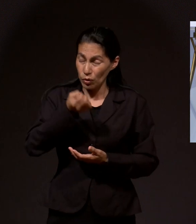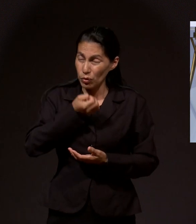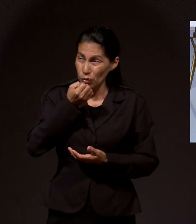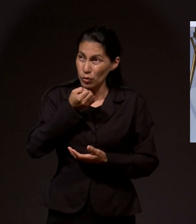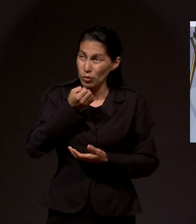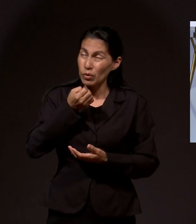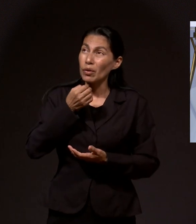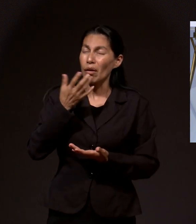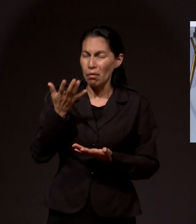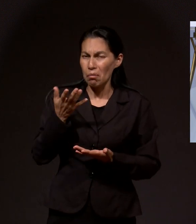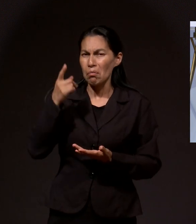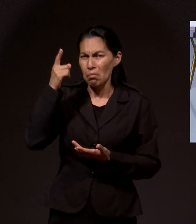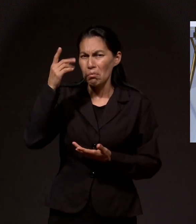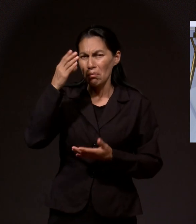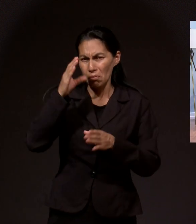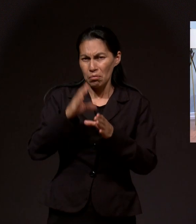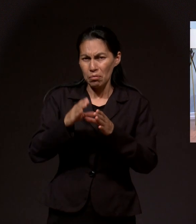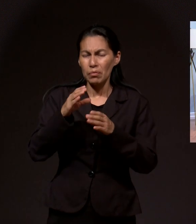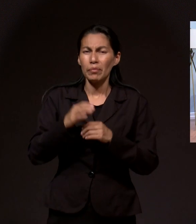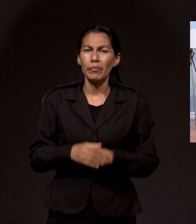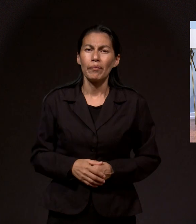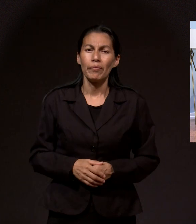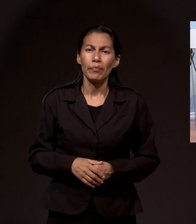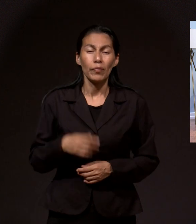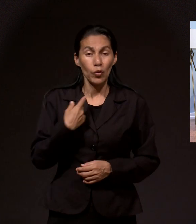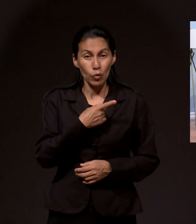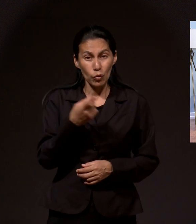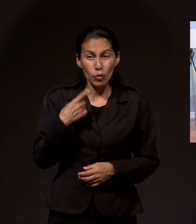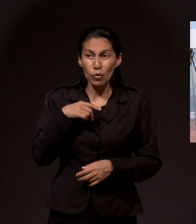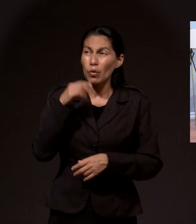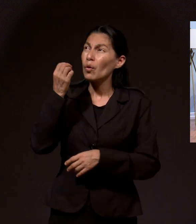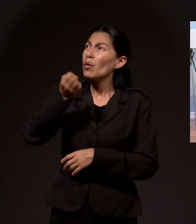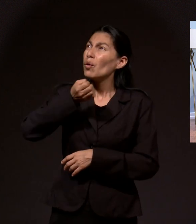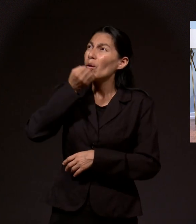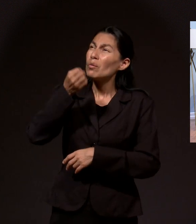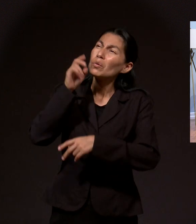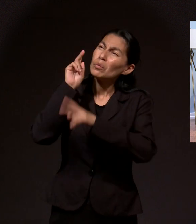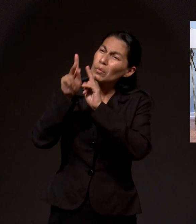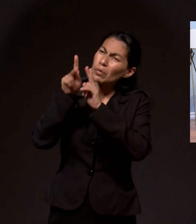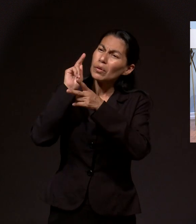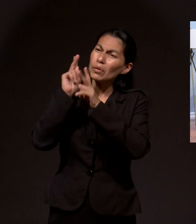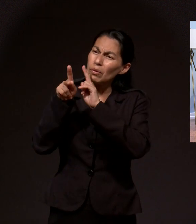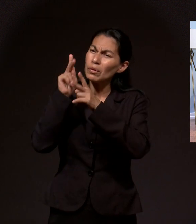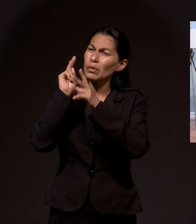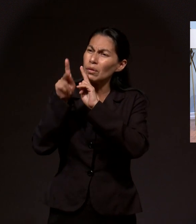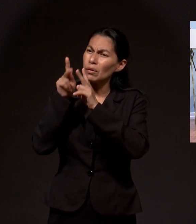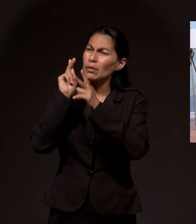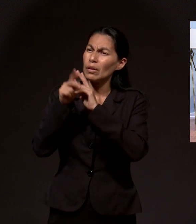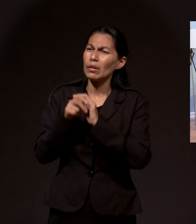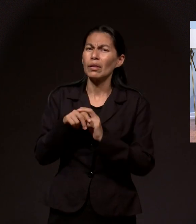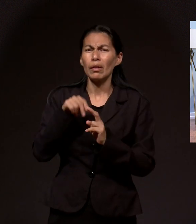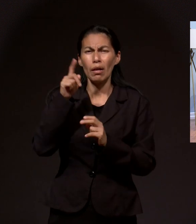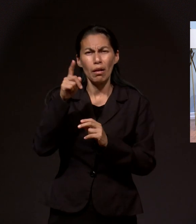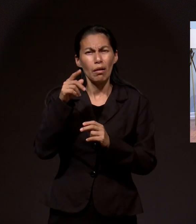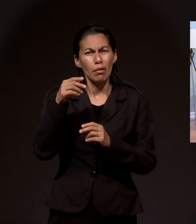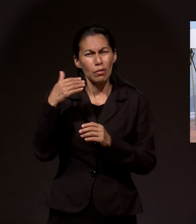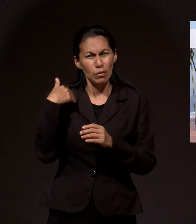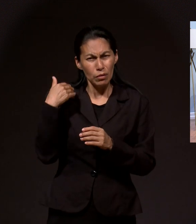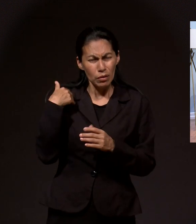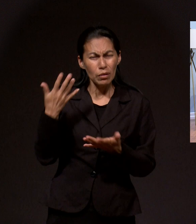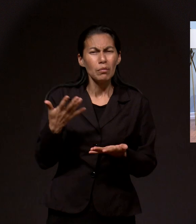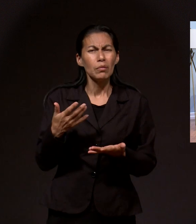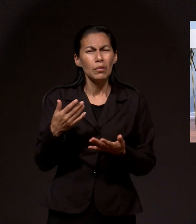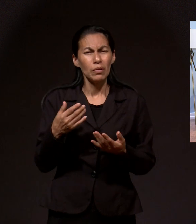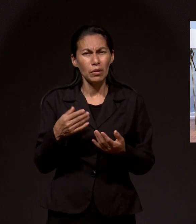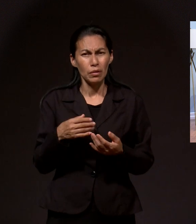en oración. Porque en última instancia la oración es un diálogo con Dios. Nosotros hablamos con Dios, pero Él nos